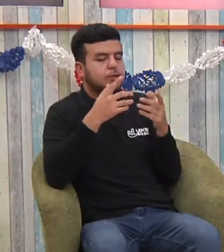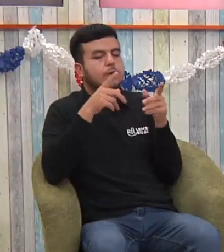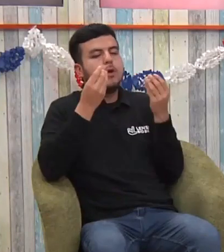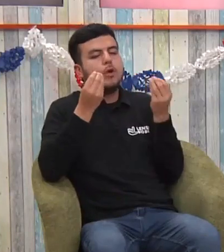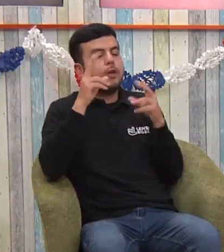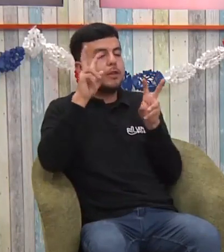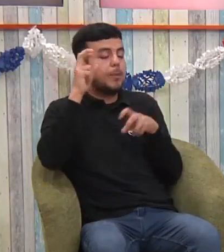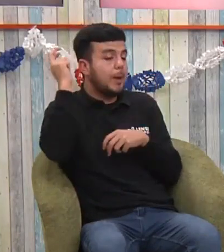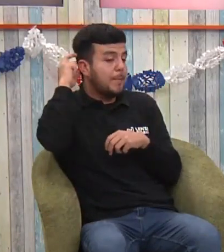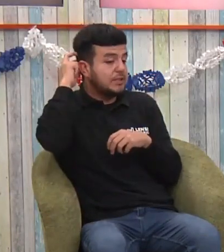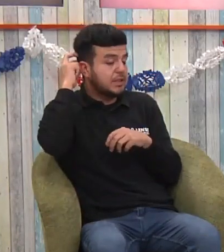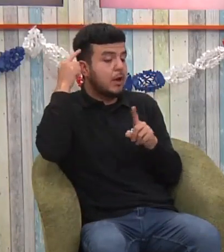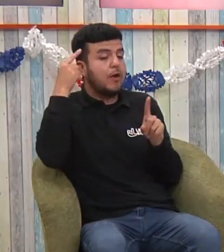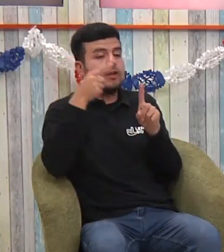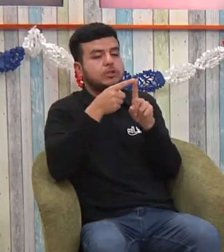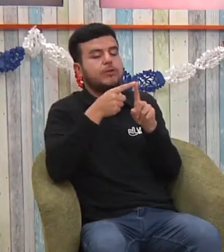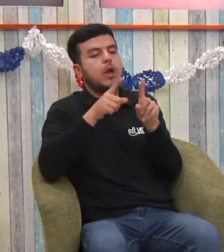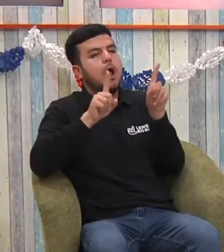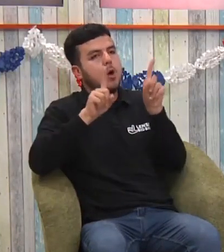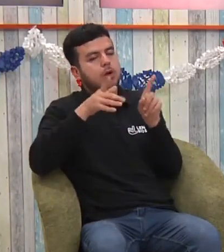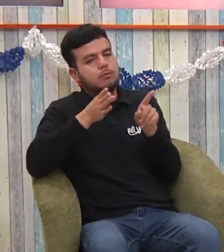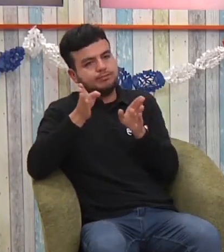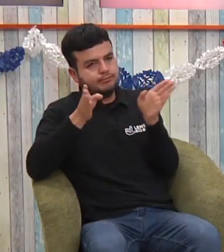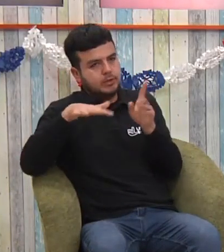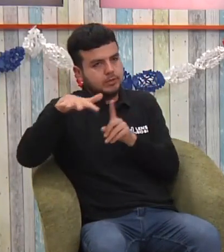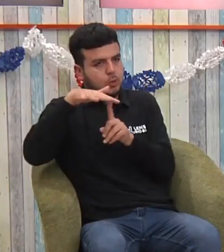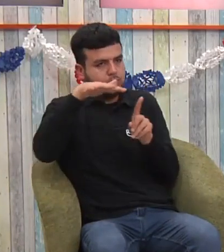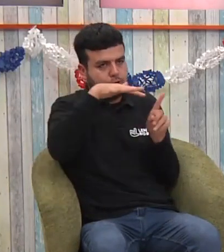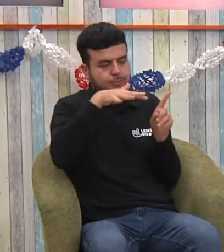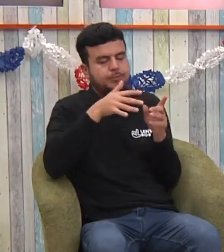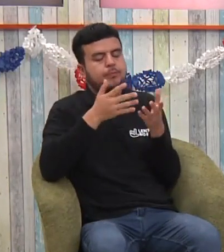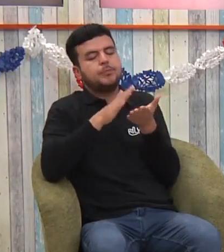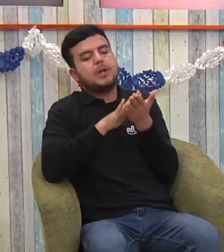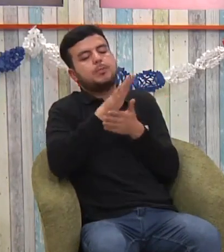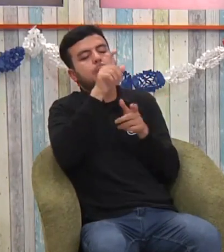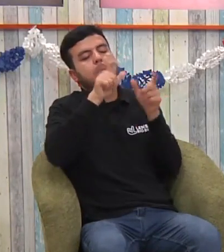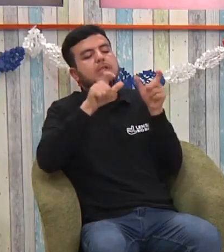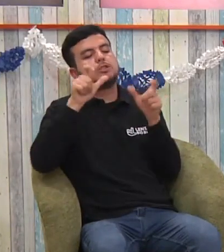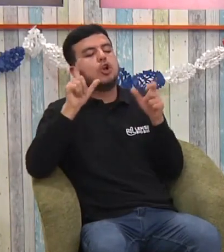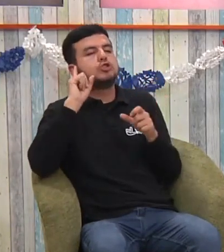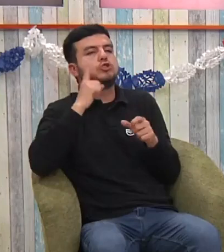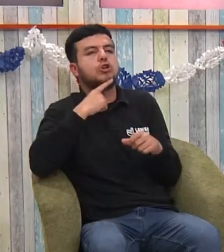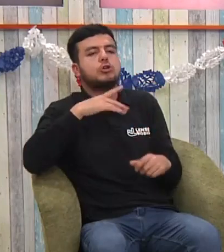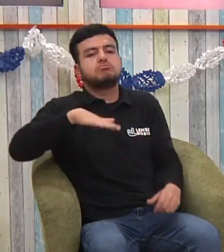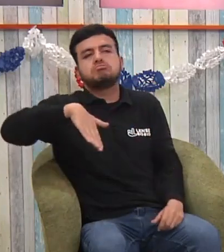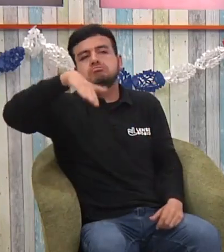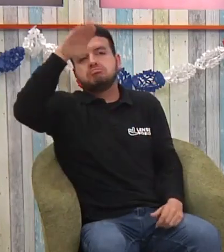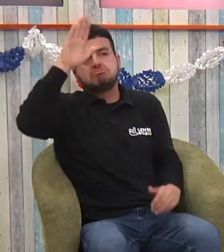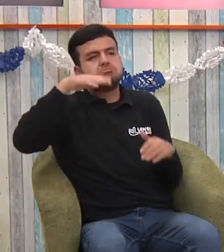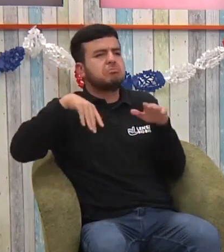Sí, sí. El tema del implante finalmente son caminos que se deciden en la vida. Hay personas sordas que